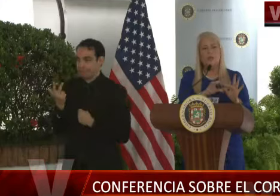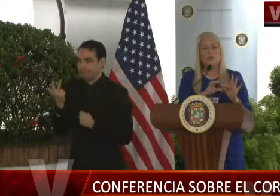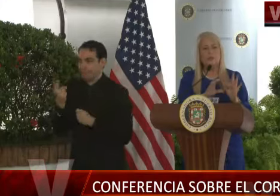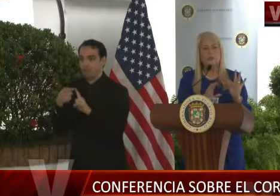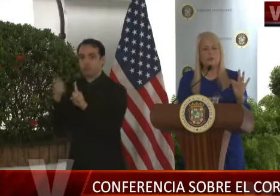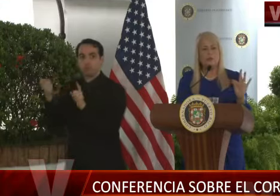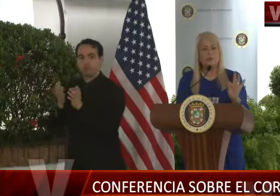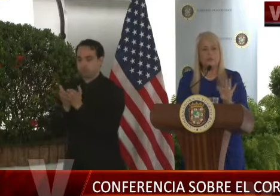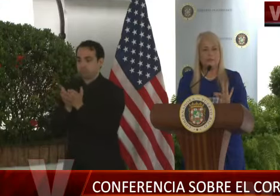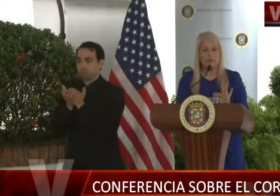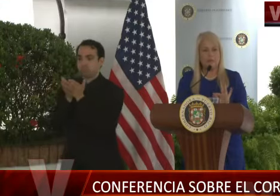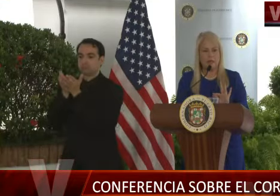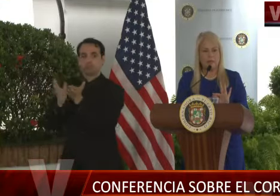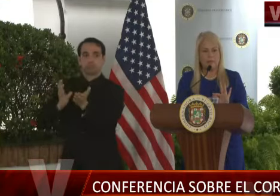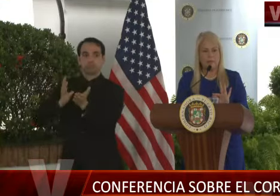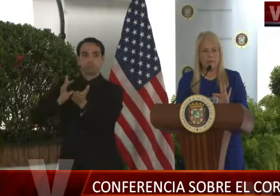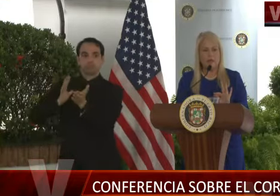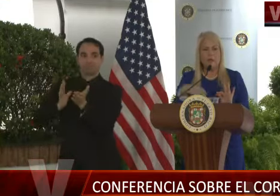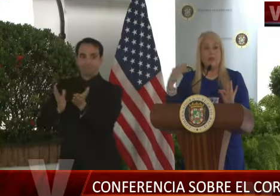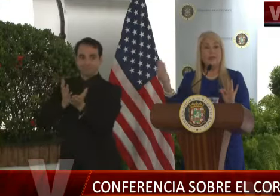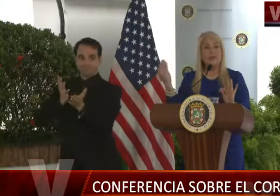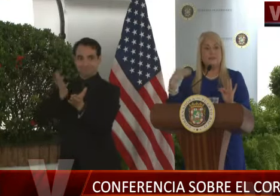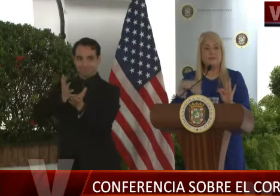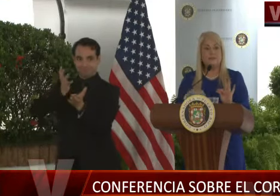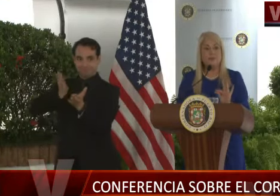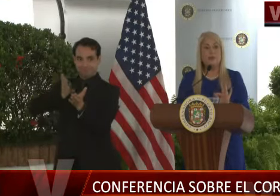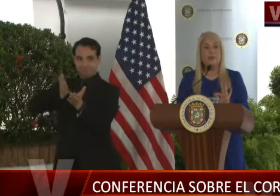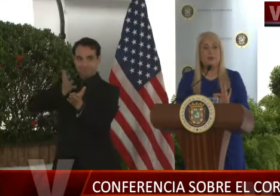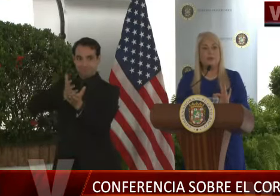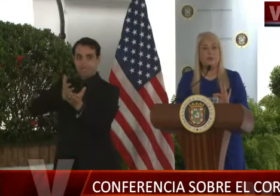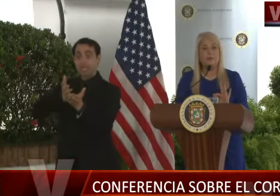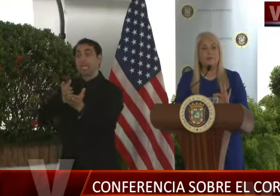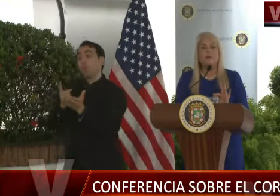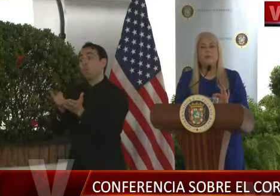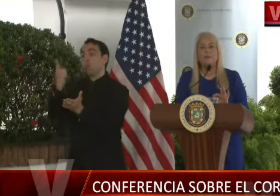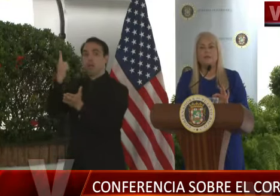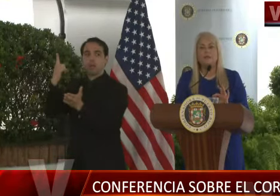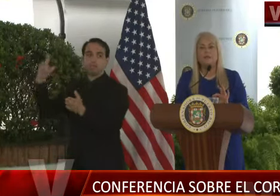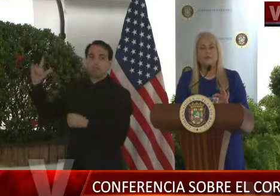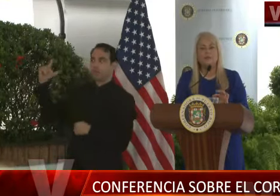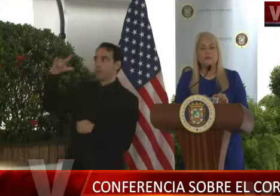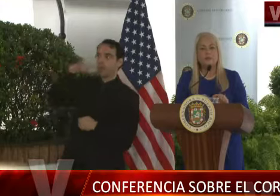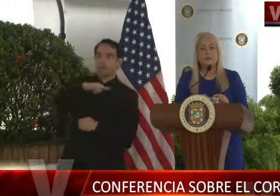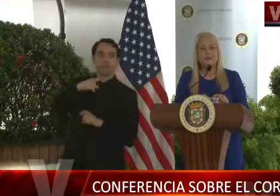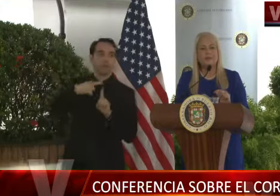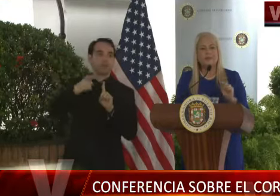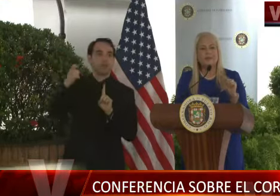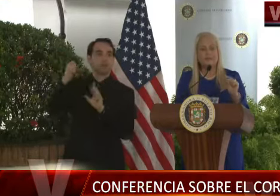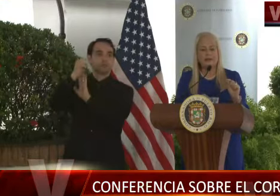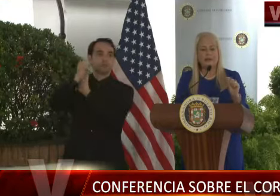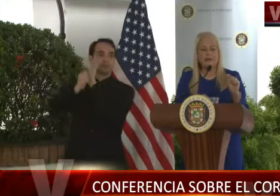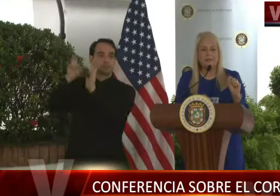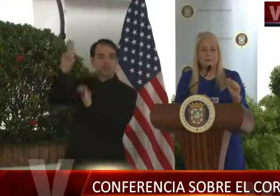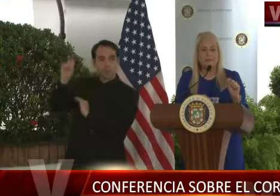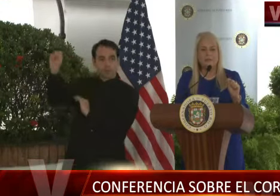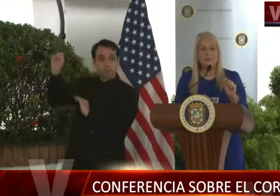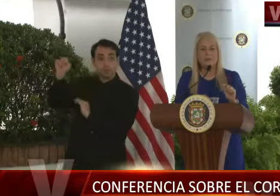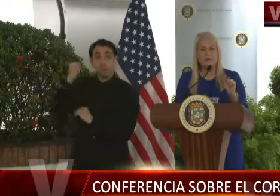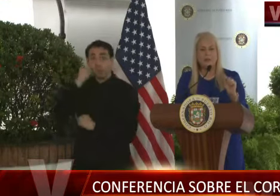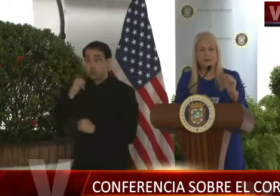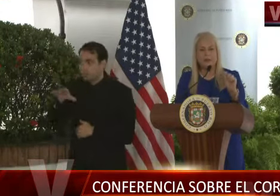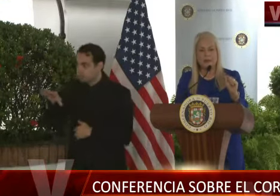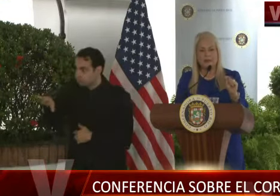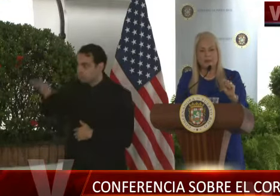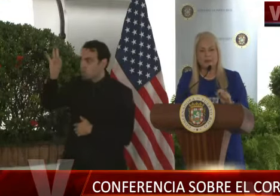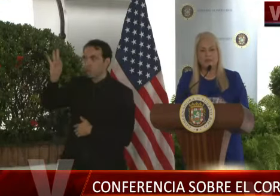y dos son de personas que habían viajado, que vienen de uno de los estados. Por lo tanto, si nosotros podemos detectar a tiempo